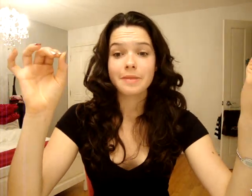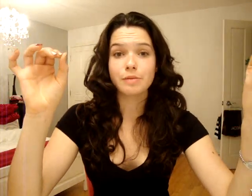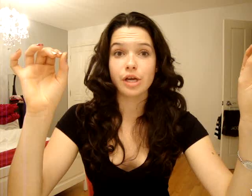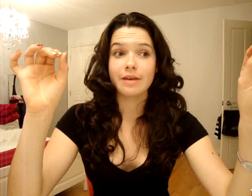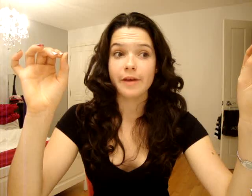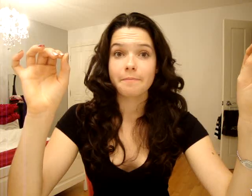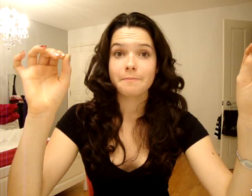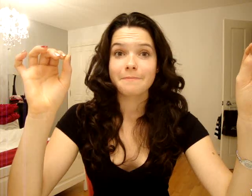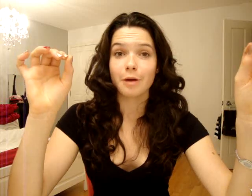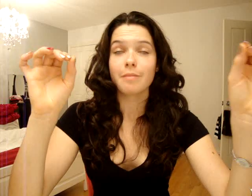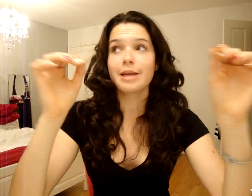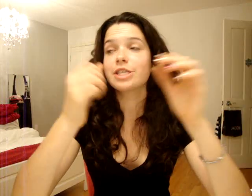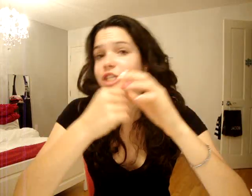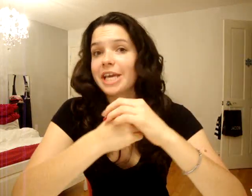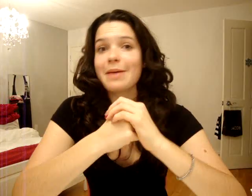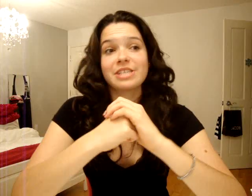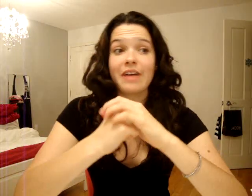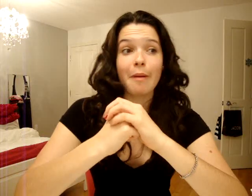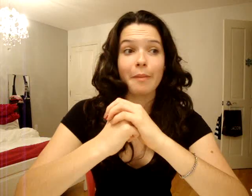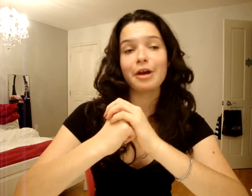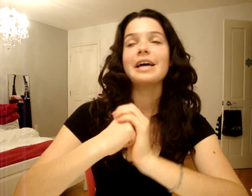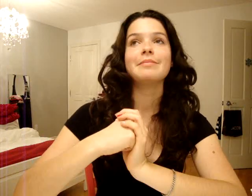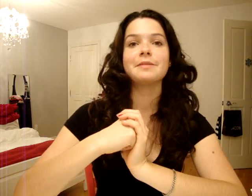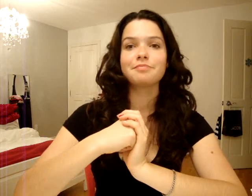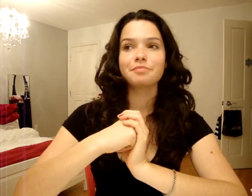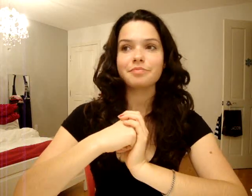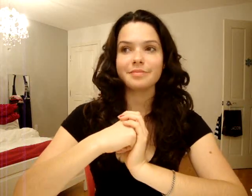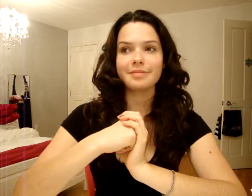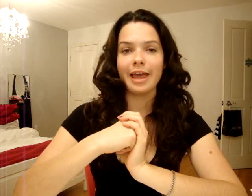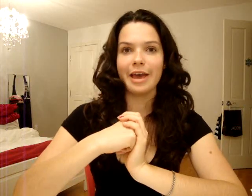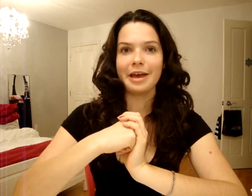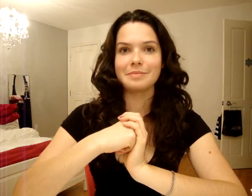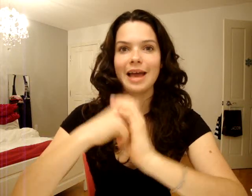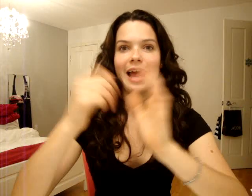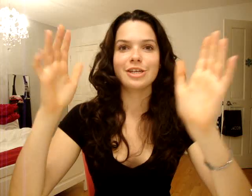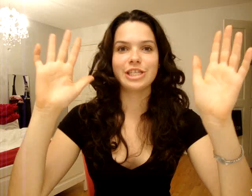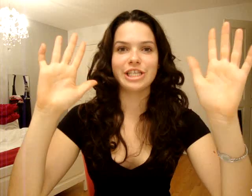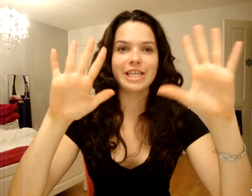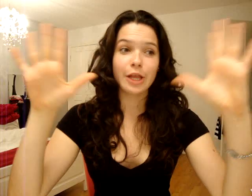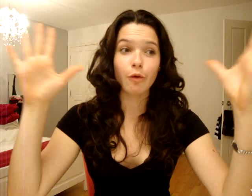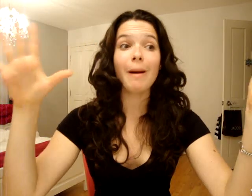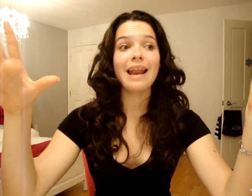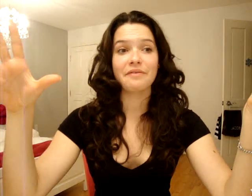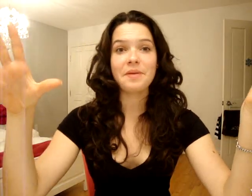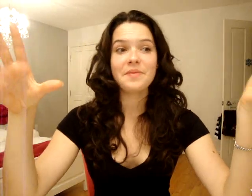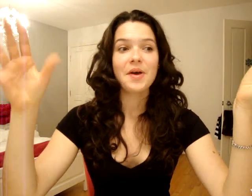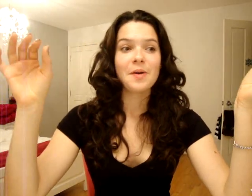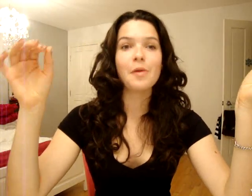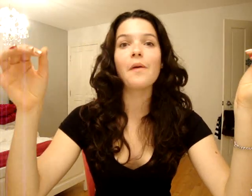Puis j'ai rien fait. Je checkais, mais j'avais vraiment peur. Puis j'ai tiré trois balles à la fin pour